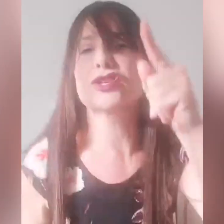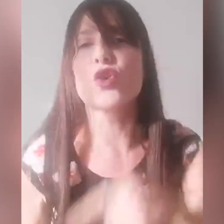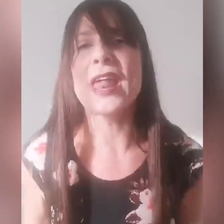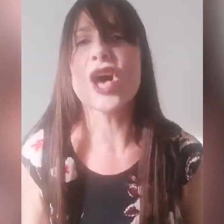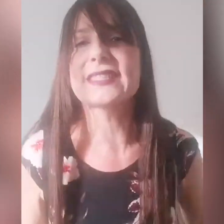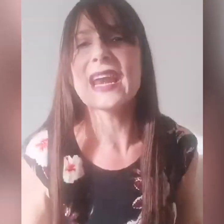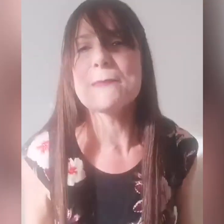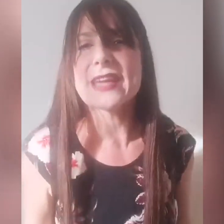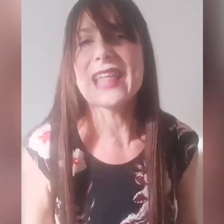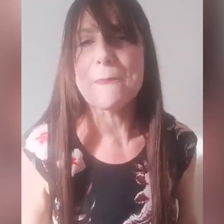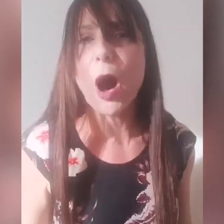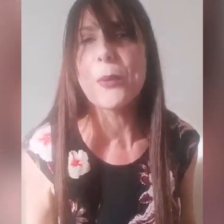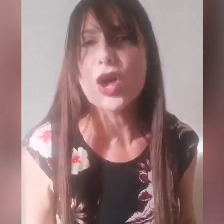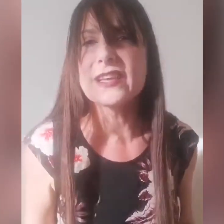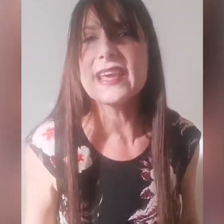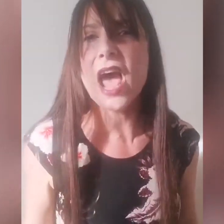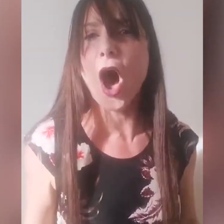sulla nostra libertà, popolo di Dio!